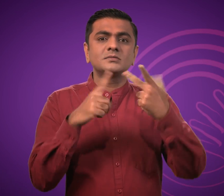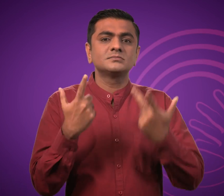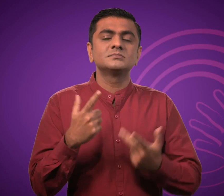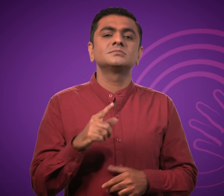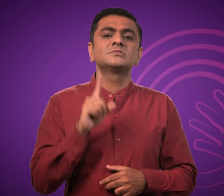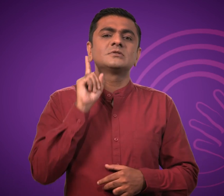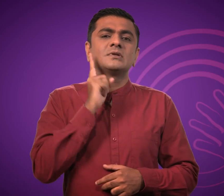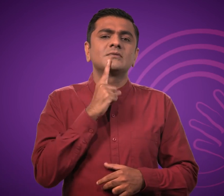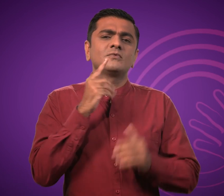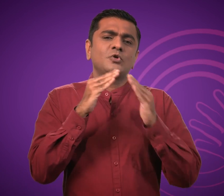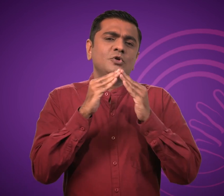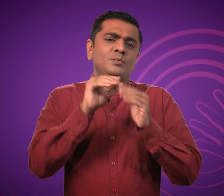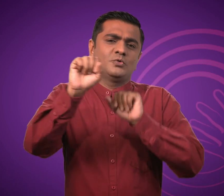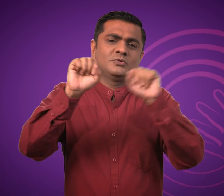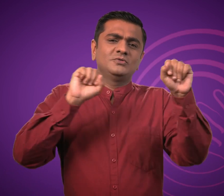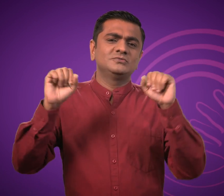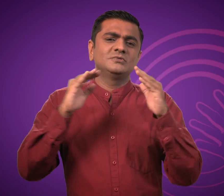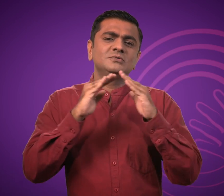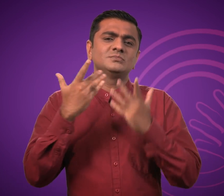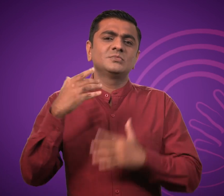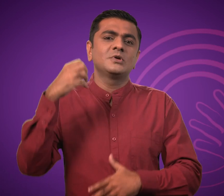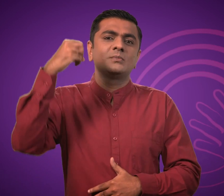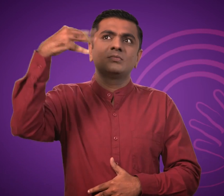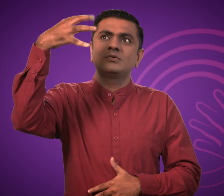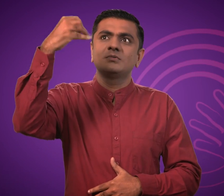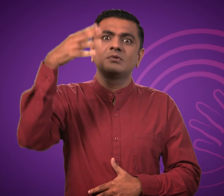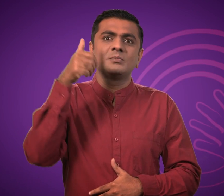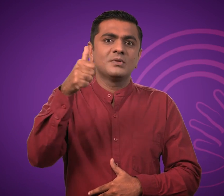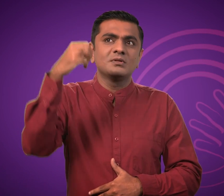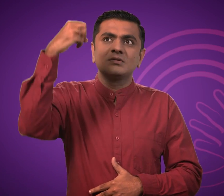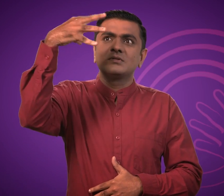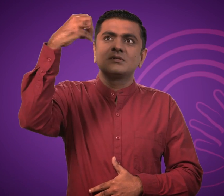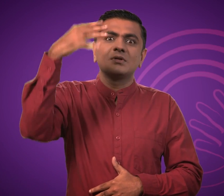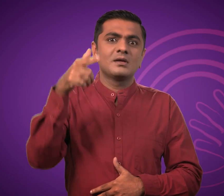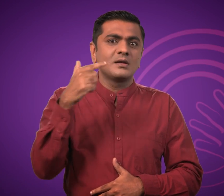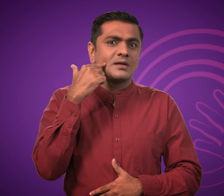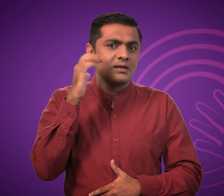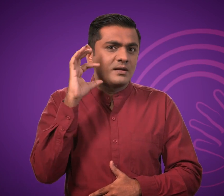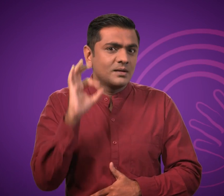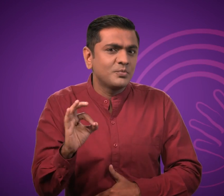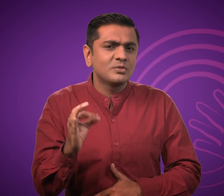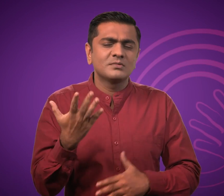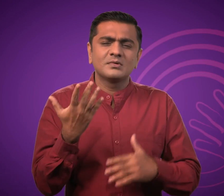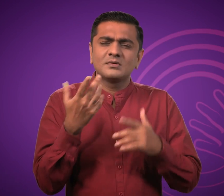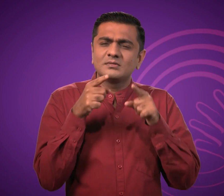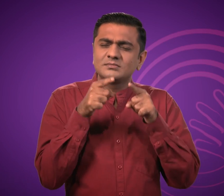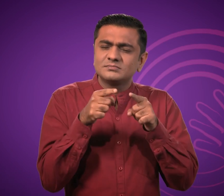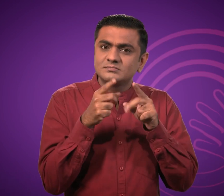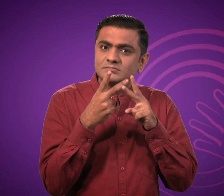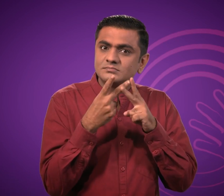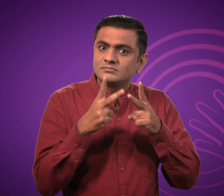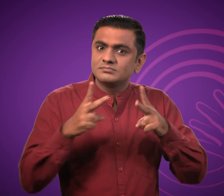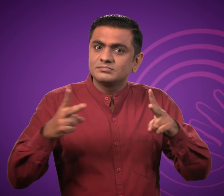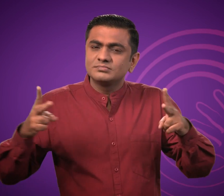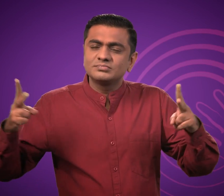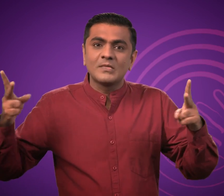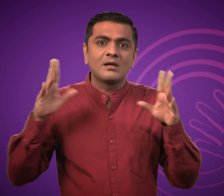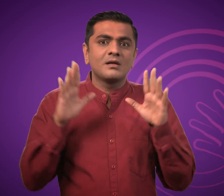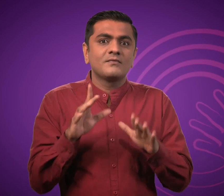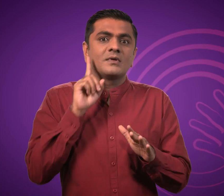कर्णबदीर घरों में एक रोशनी होती है जो जब भी कोई दर्वाजे की घंटी बजाता है तो जपकाती है, और ऐसे कई पहलू है जो